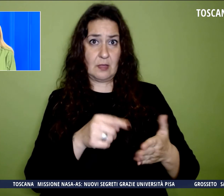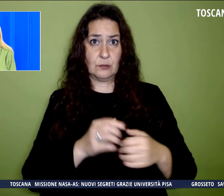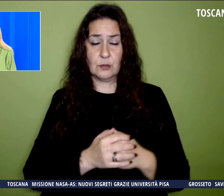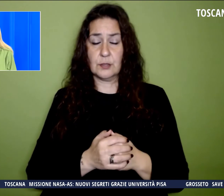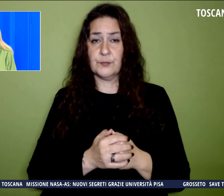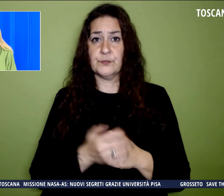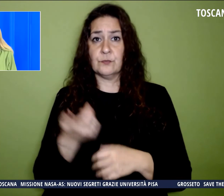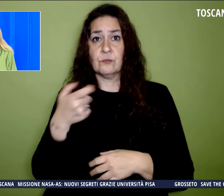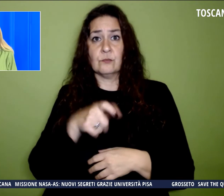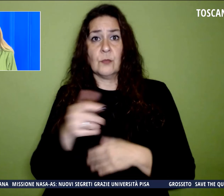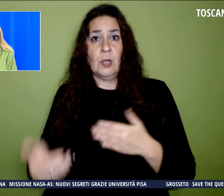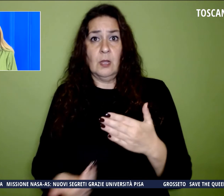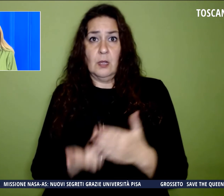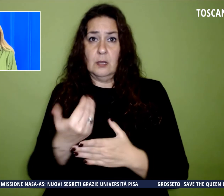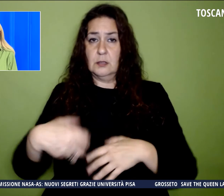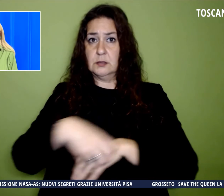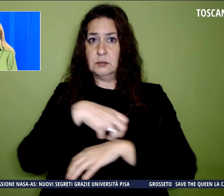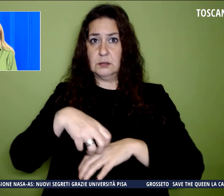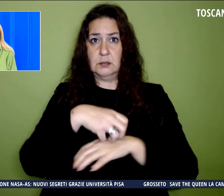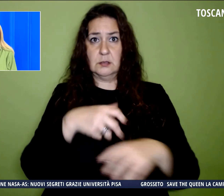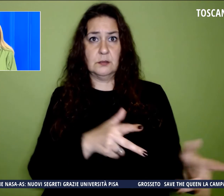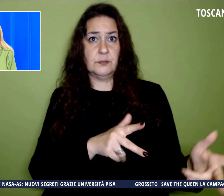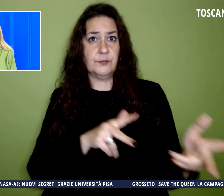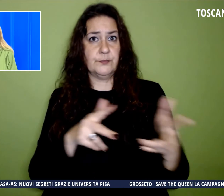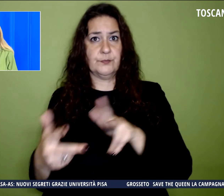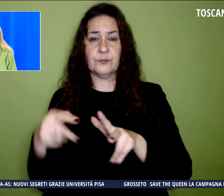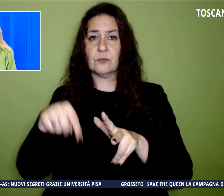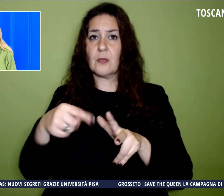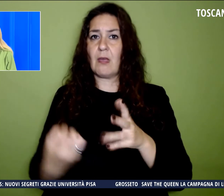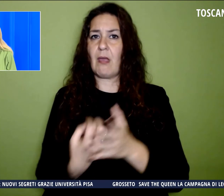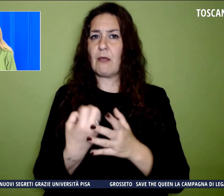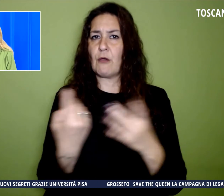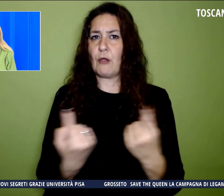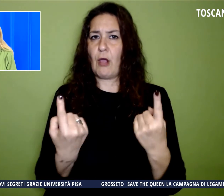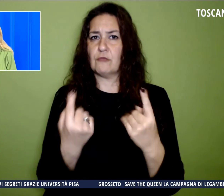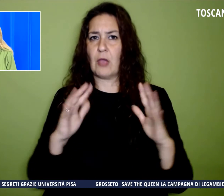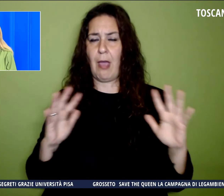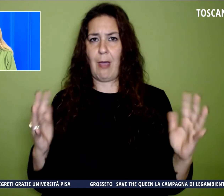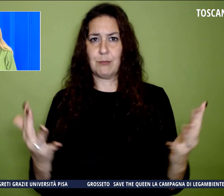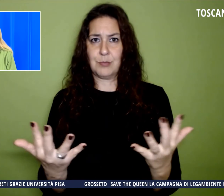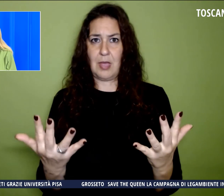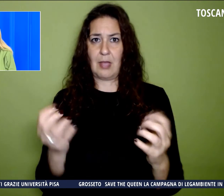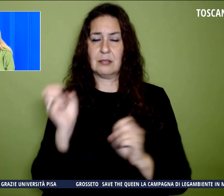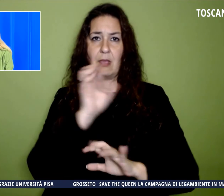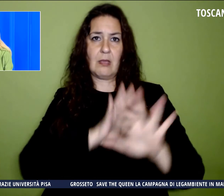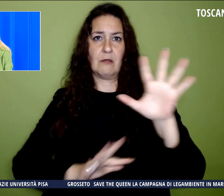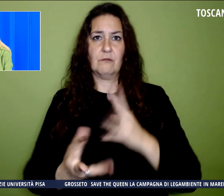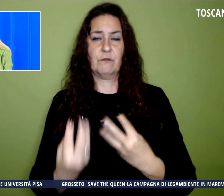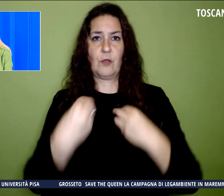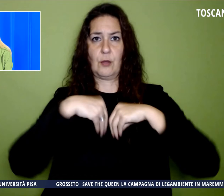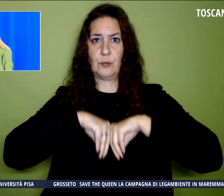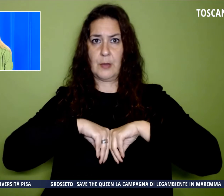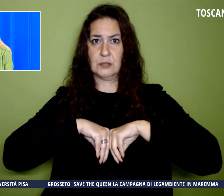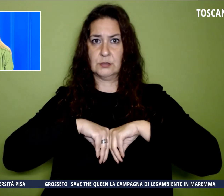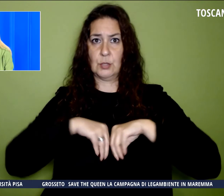ministro della transizione ecologica e dell'ambiente sia informato delle questioni emerse e delle gravi